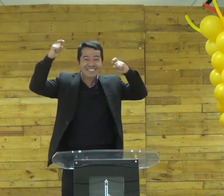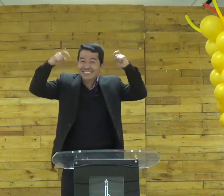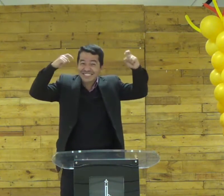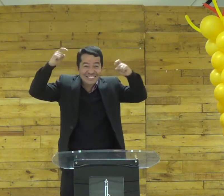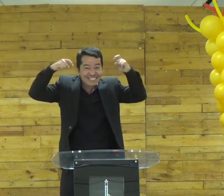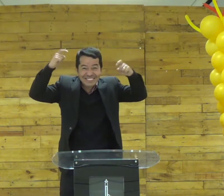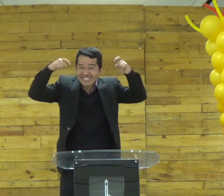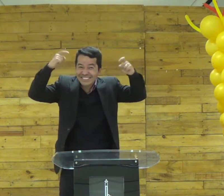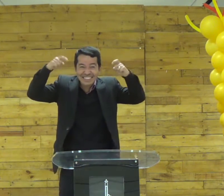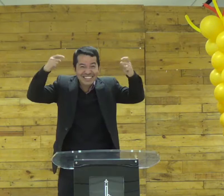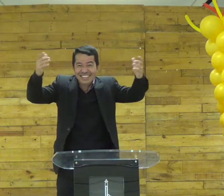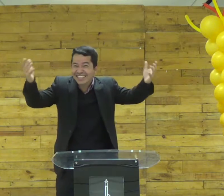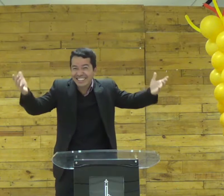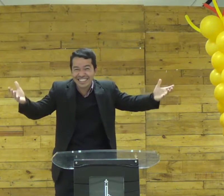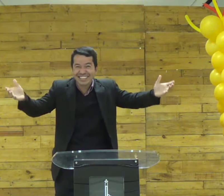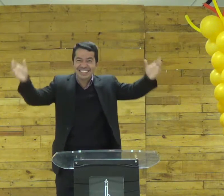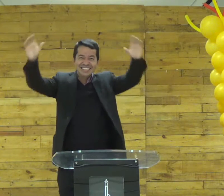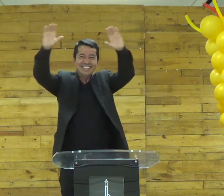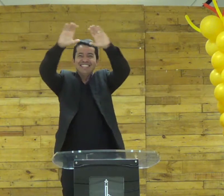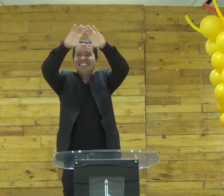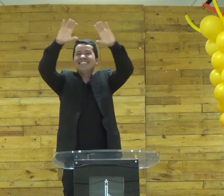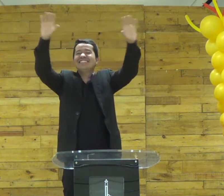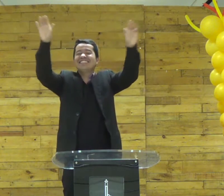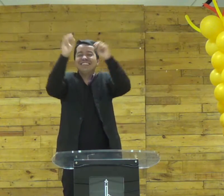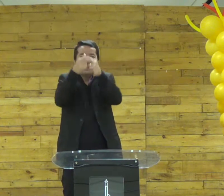precisa se preocupar com as coisas do céu